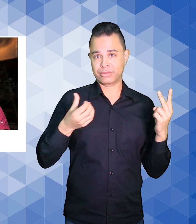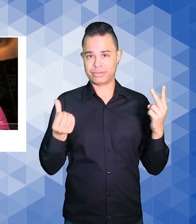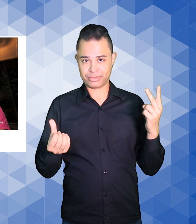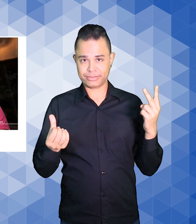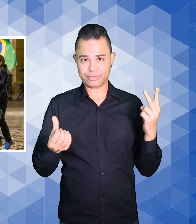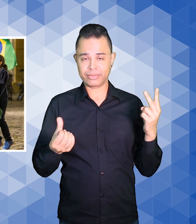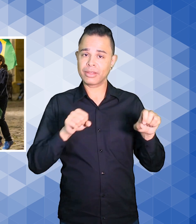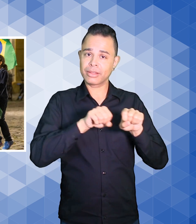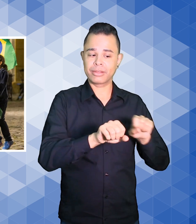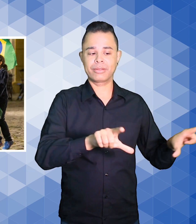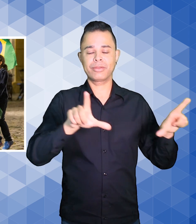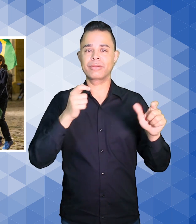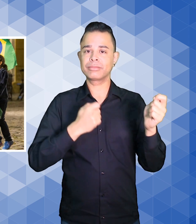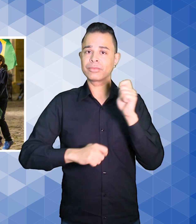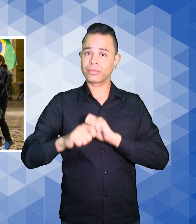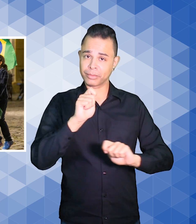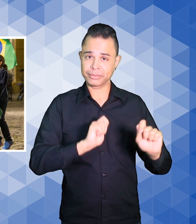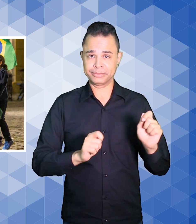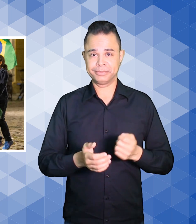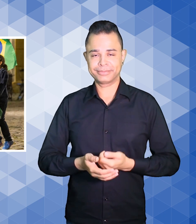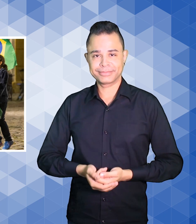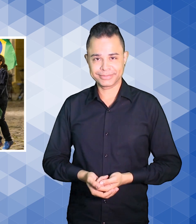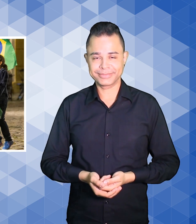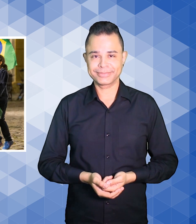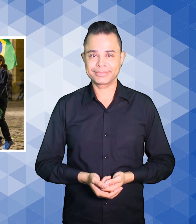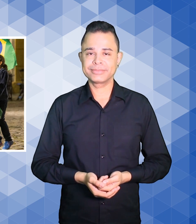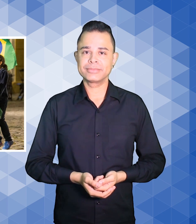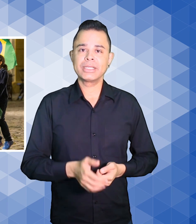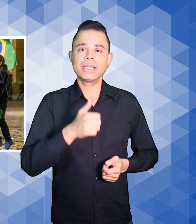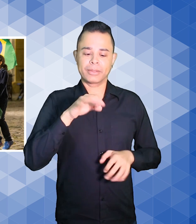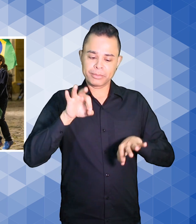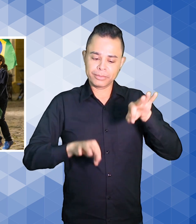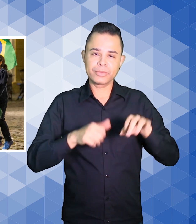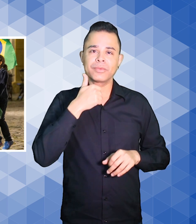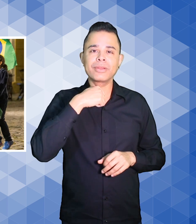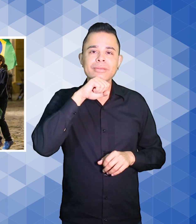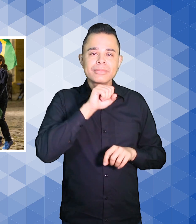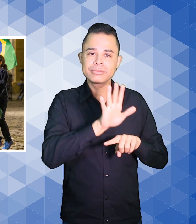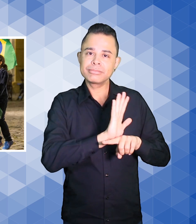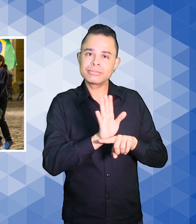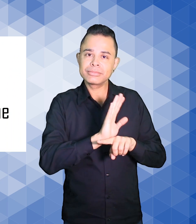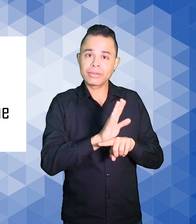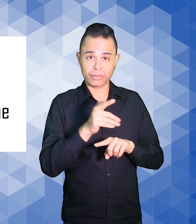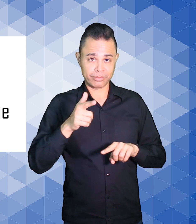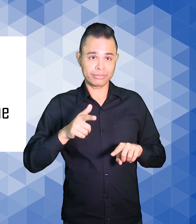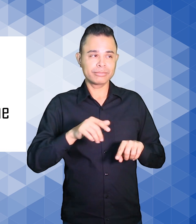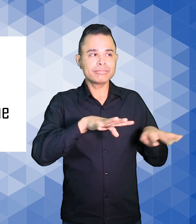administração de empresas. Através do Cine Materna, a sessão especial foi gratuita para